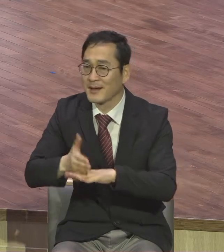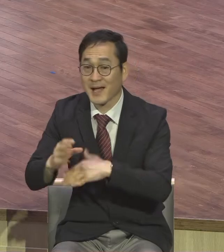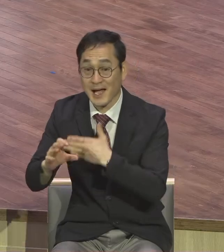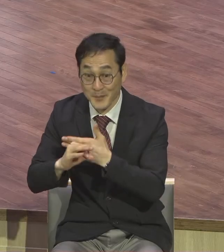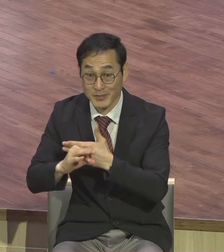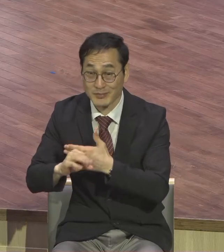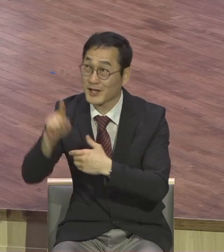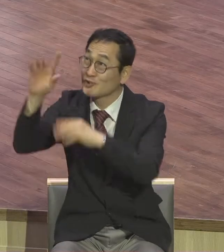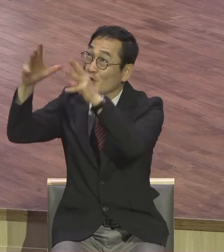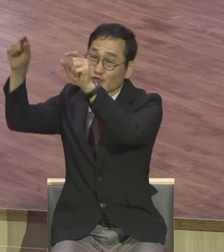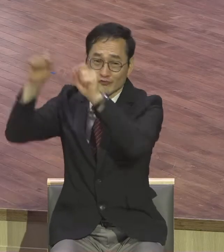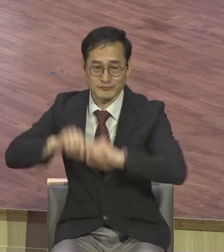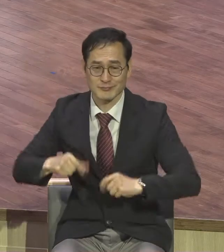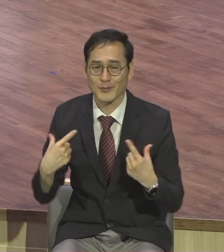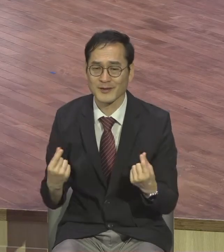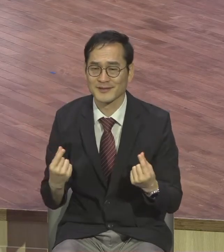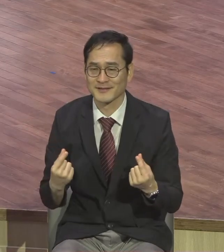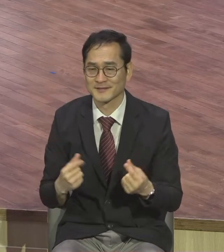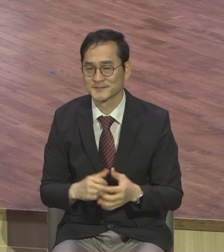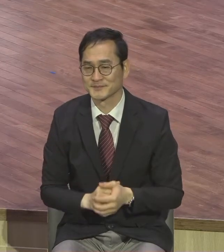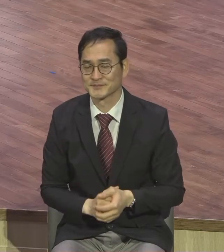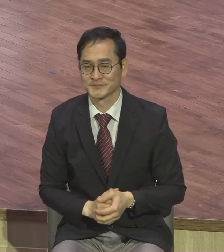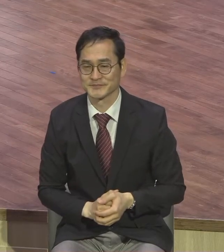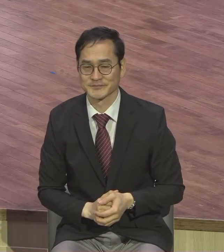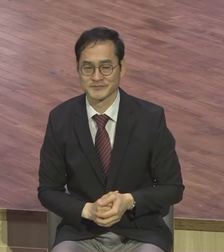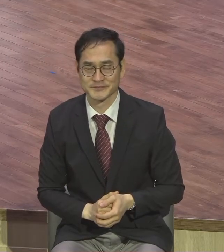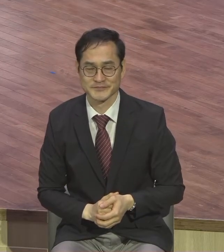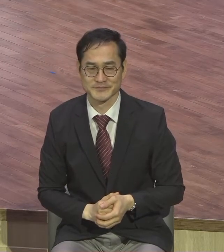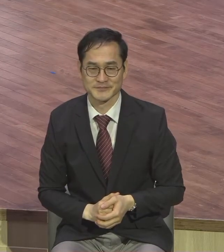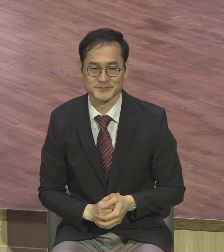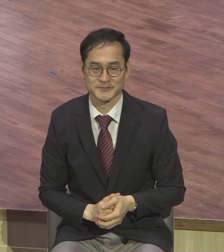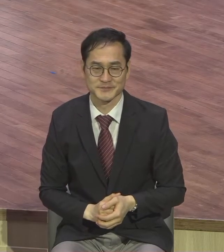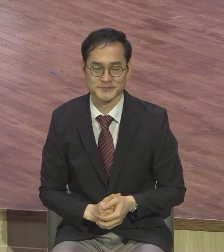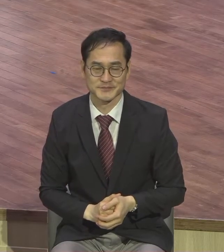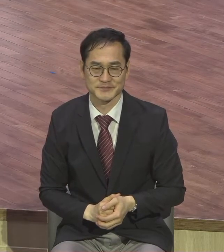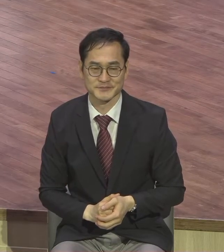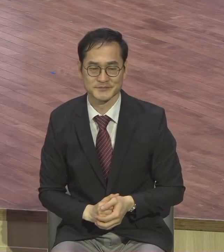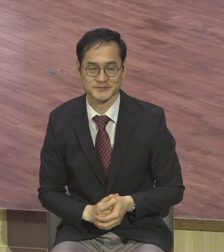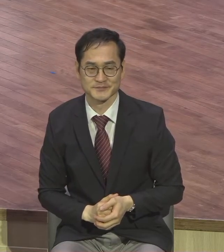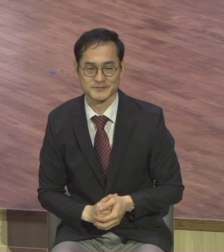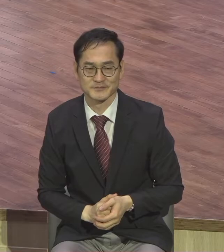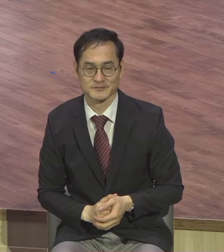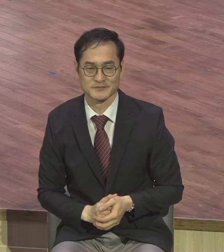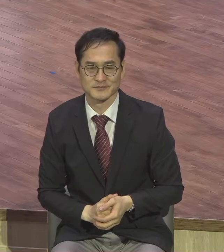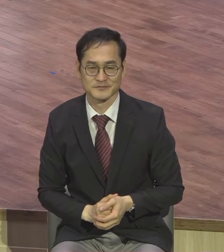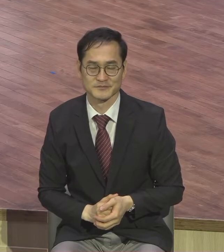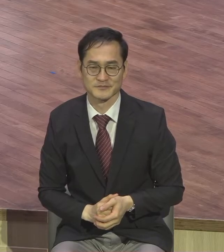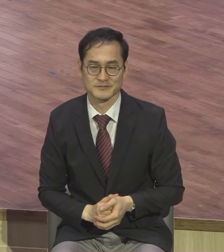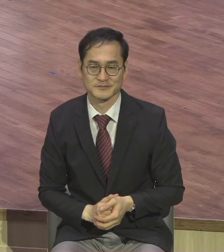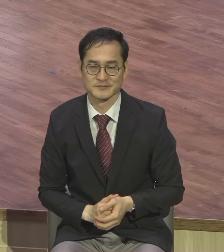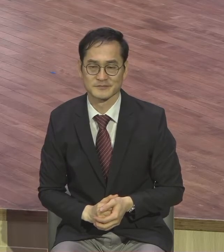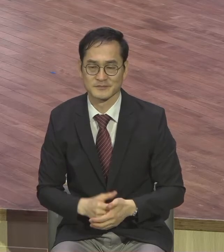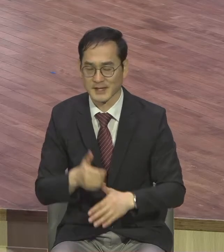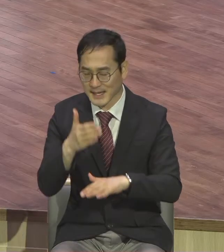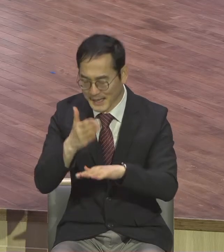삽니다. 지상 천국 누리는 사람이다. 감사하는 사람. 감사하는 사람은요.